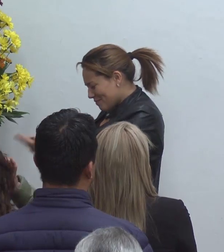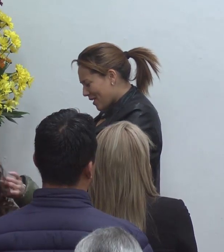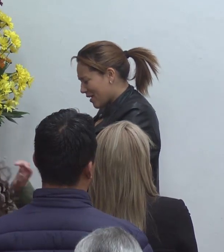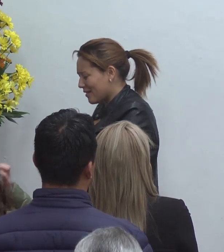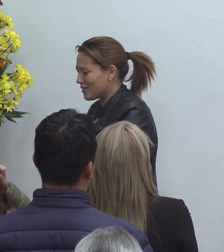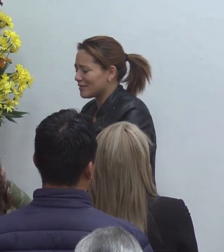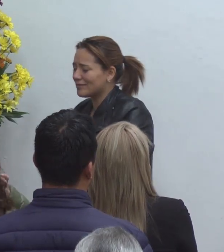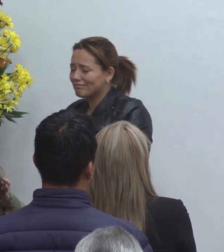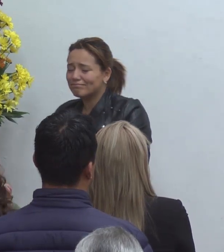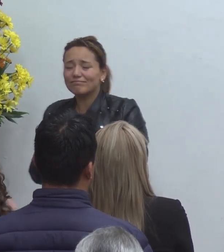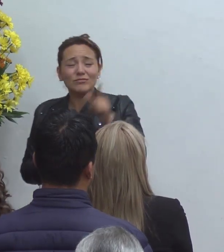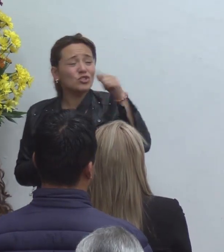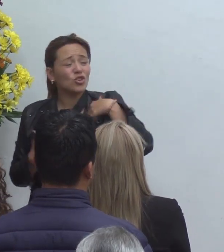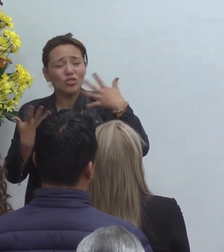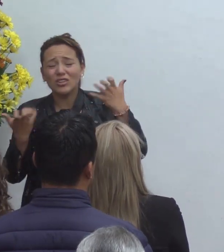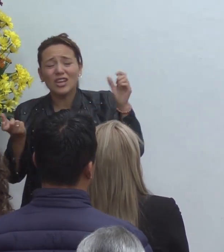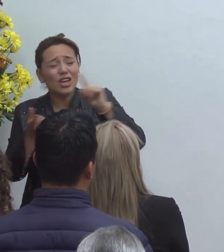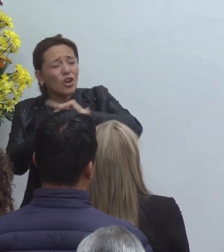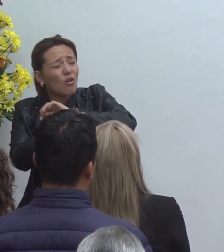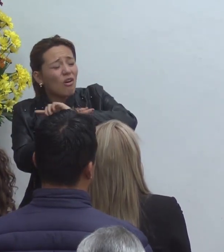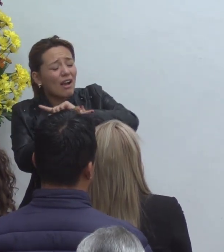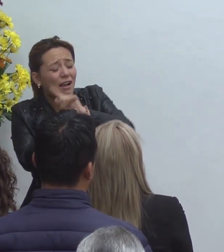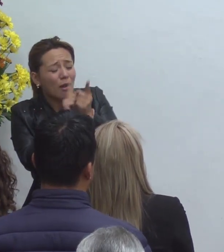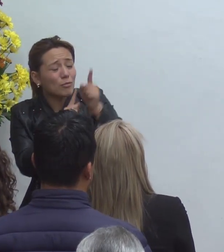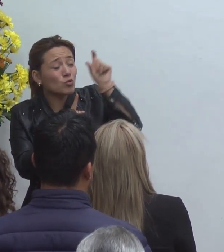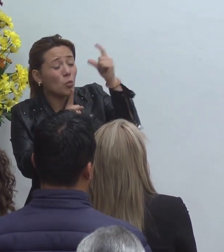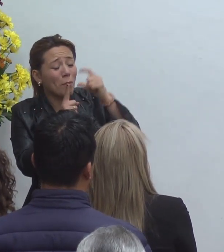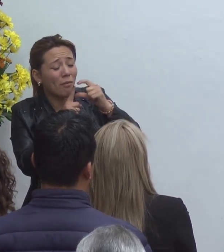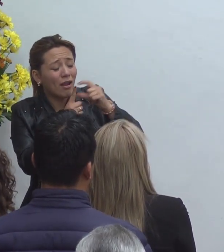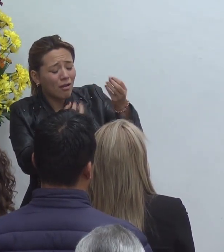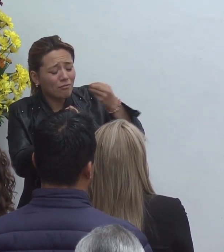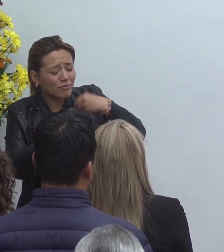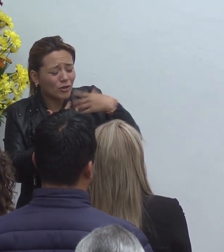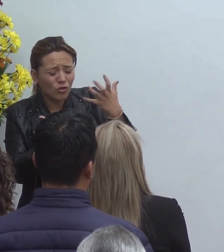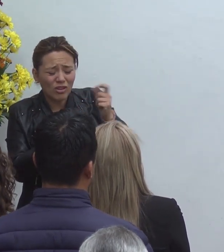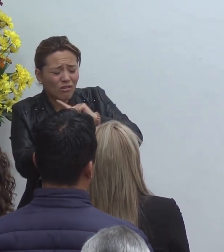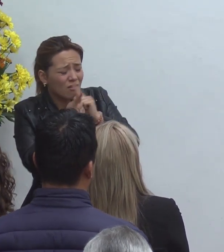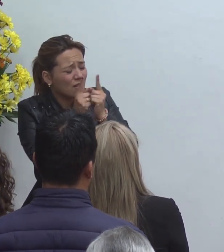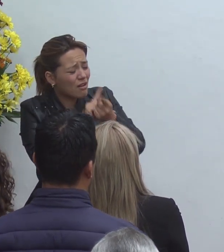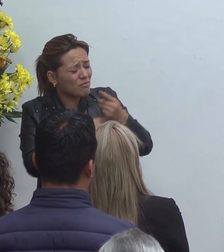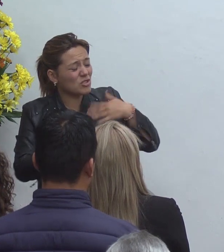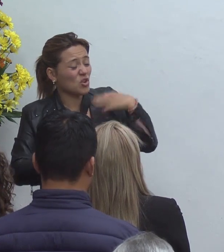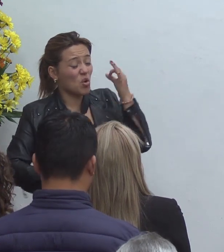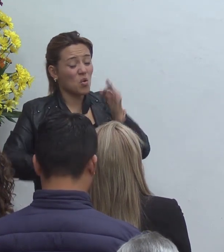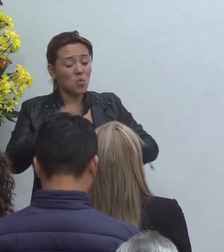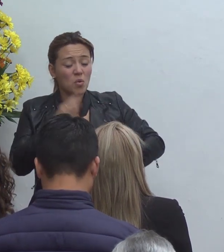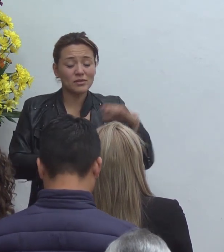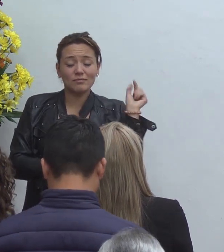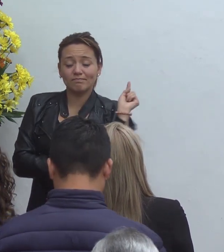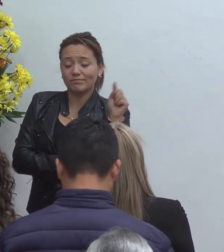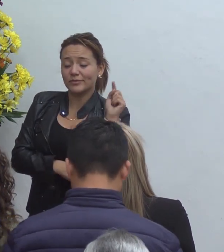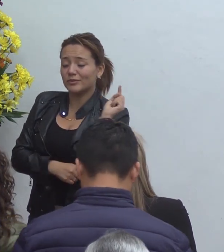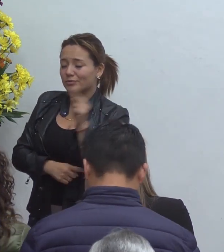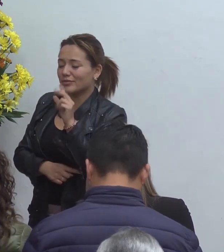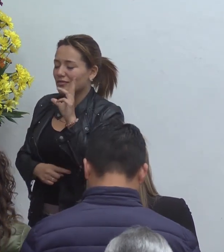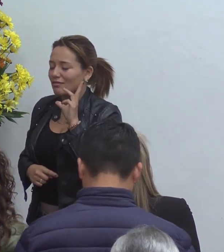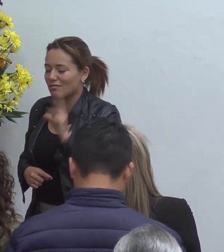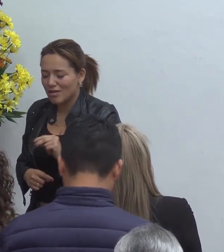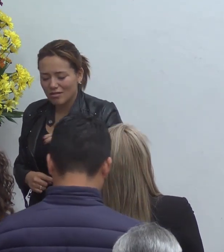que no cambiemos tu palabra que no nos volvamos jueces señor que nos volvamos condenadores de los hermanos al contrario